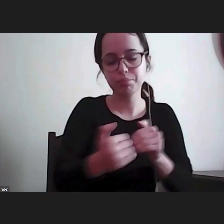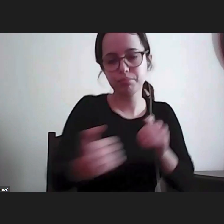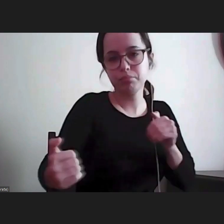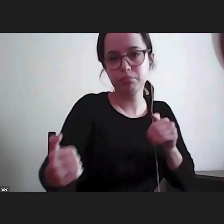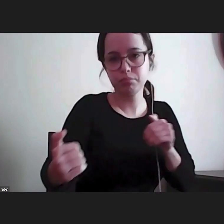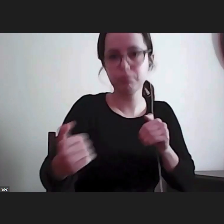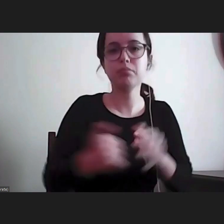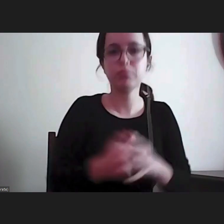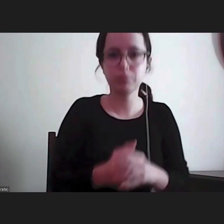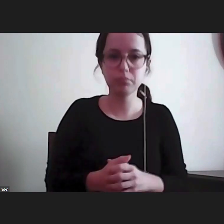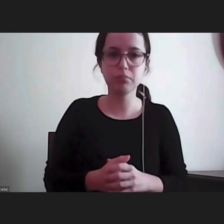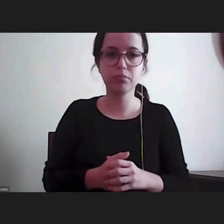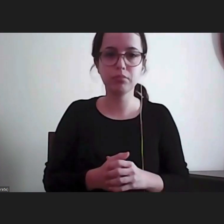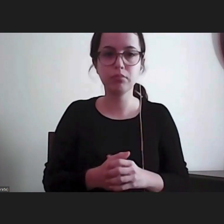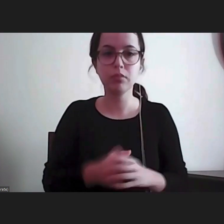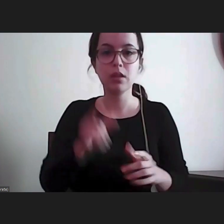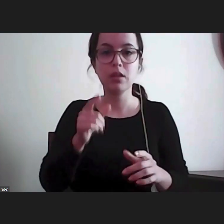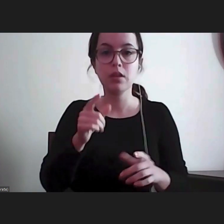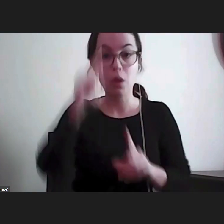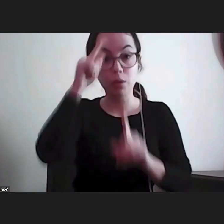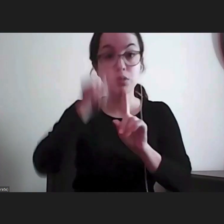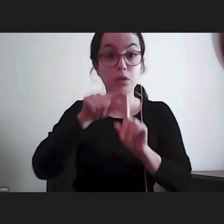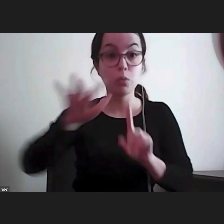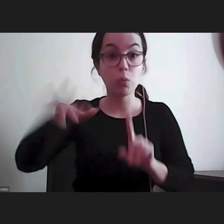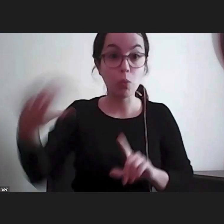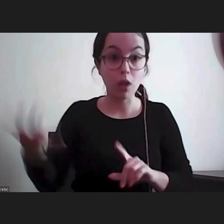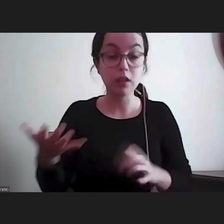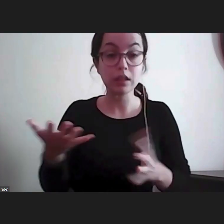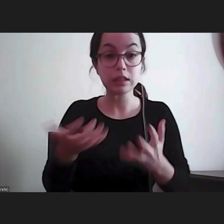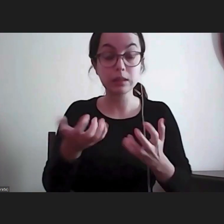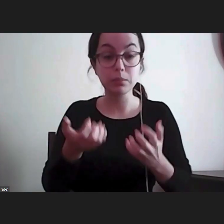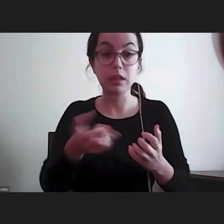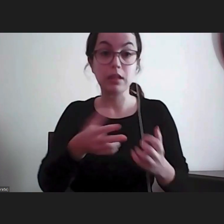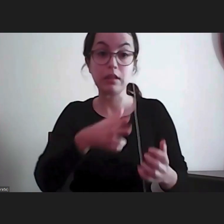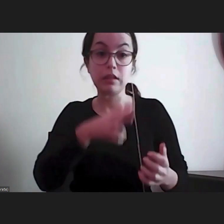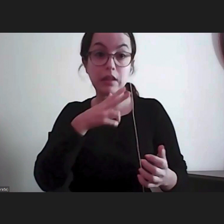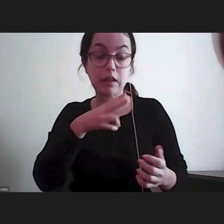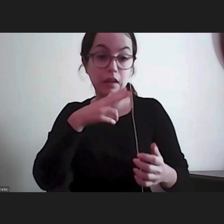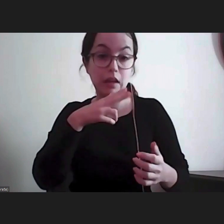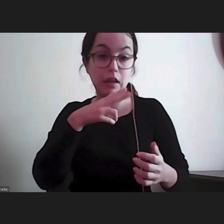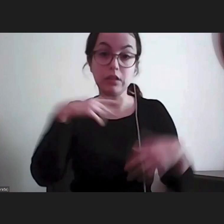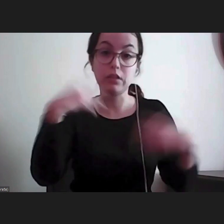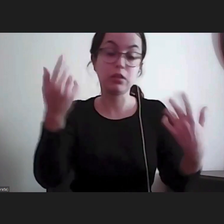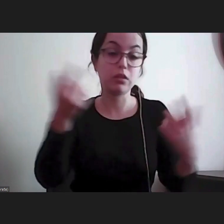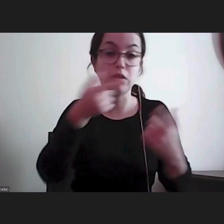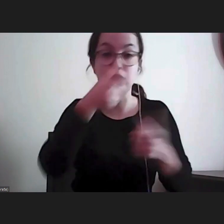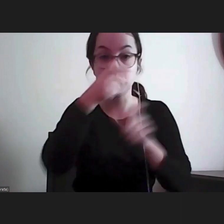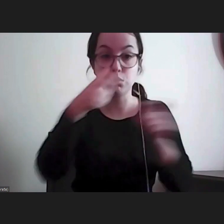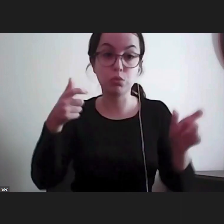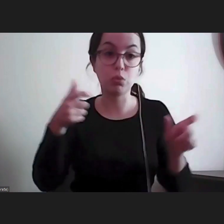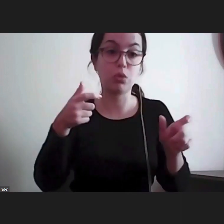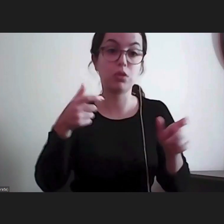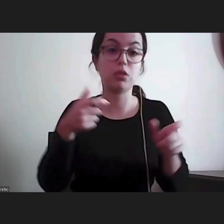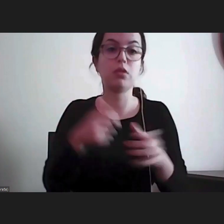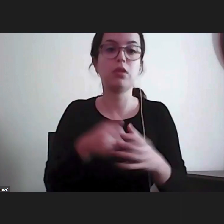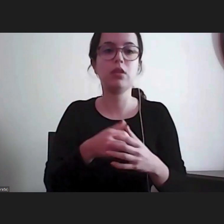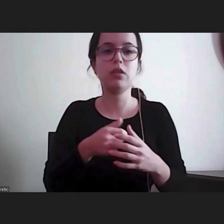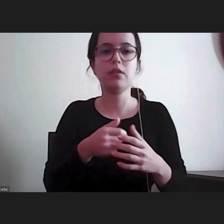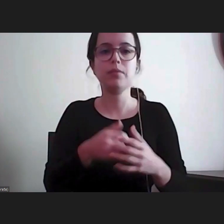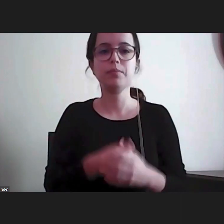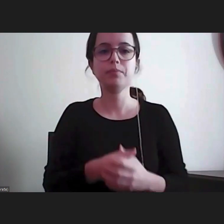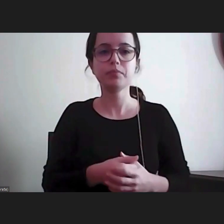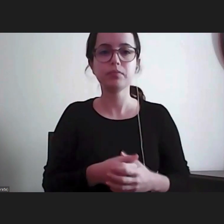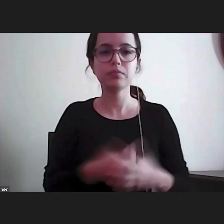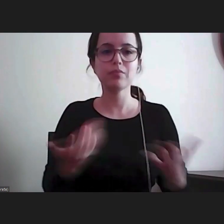O Provedor tem como missão receber queixas dos cidadãos face a atos dos poderes públicos. E, portanto,